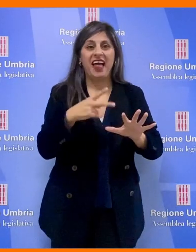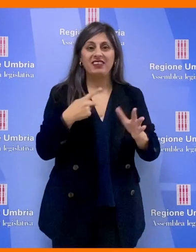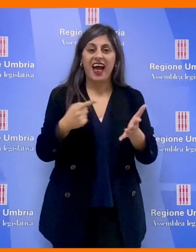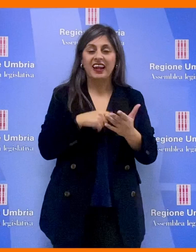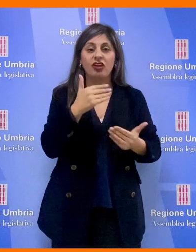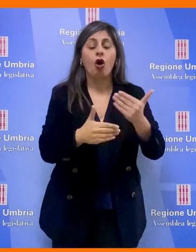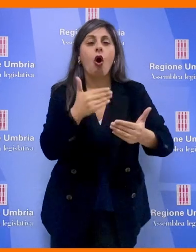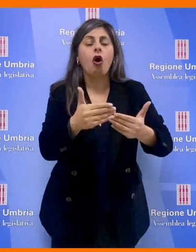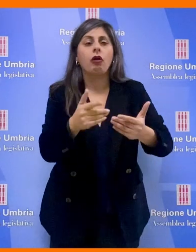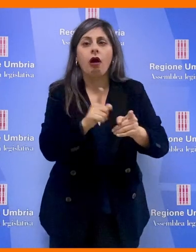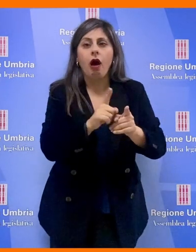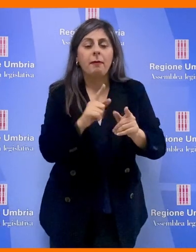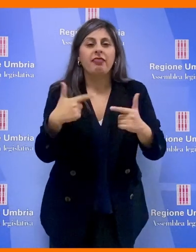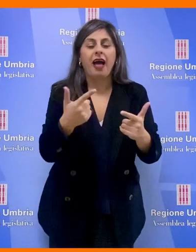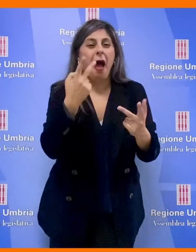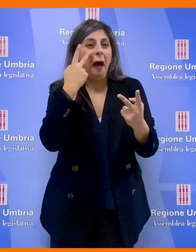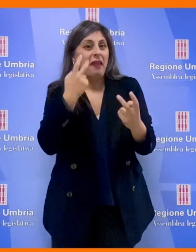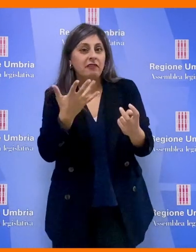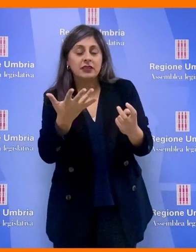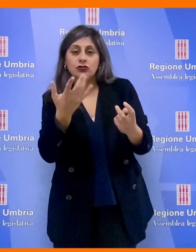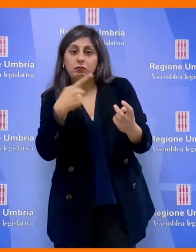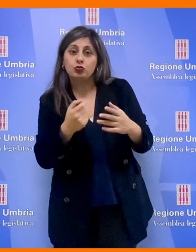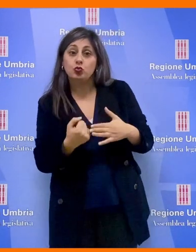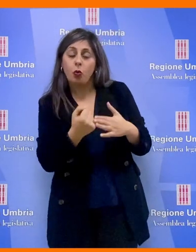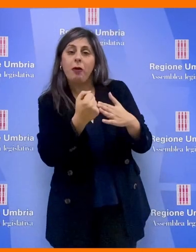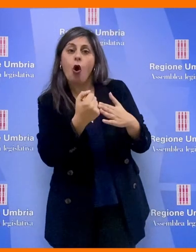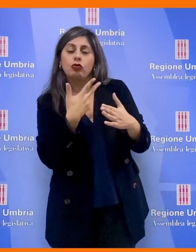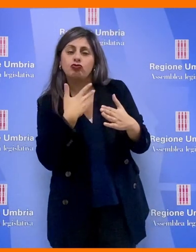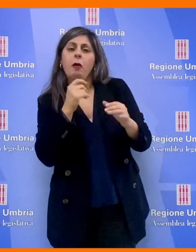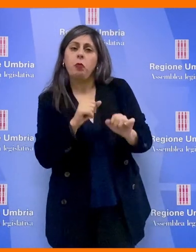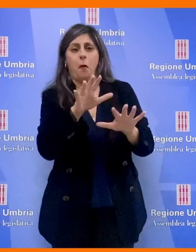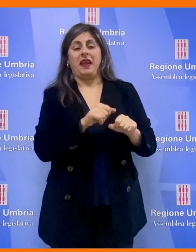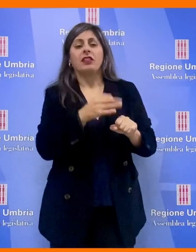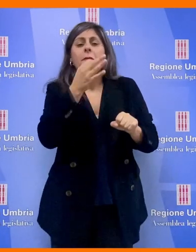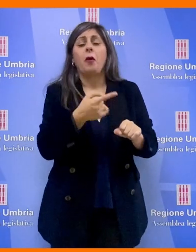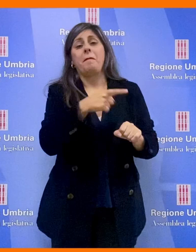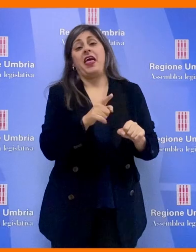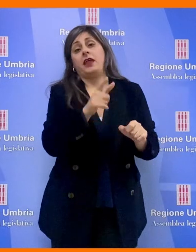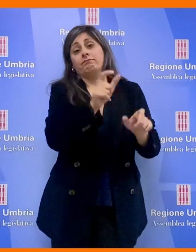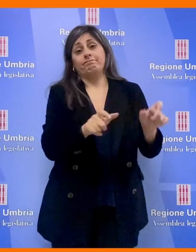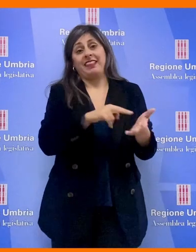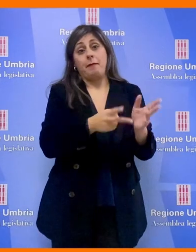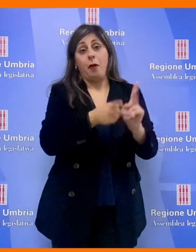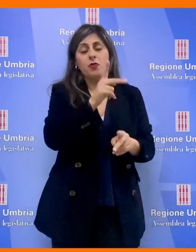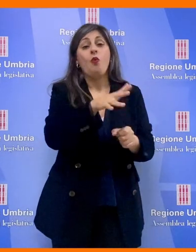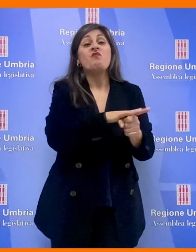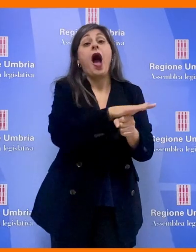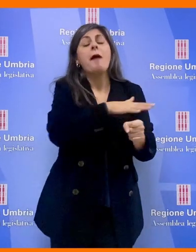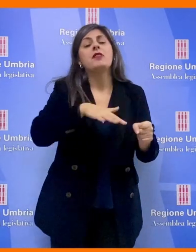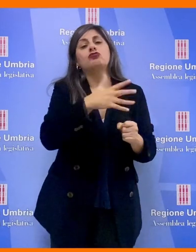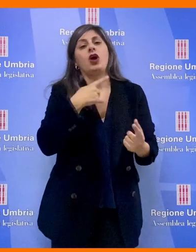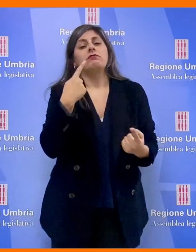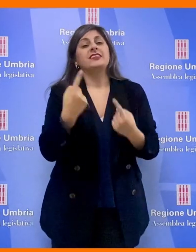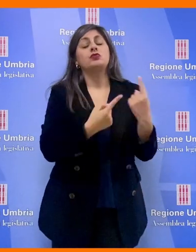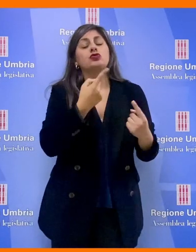stesso che non siano precluse le previste misure di sostegno rivolte alle fasce più deboli e alle famiglie che versano in